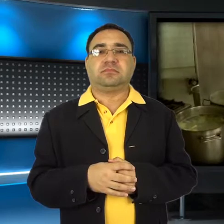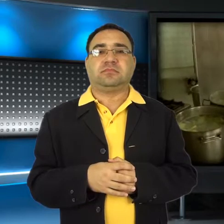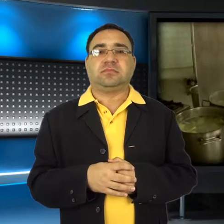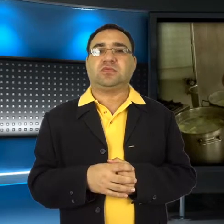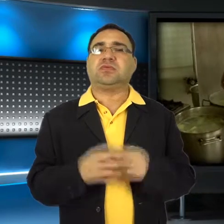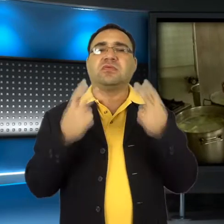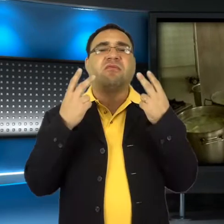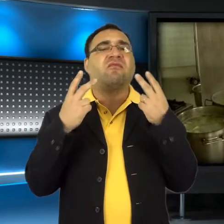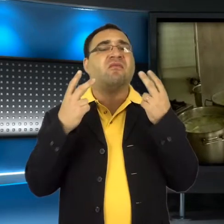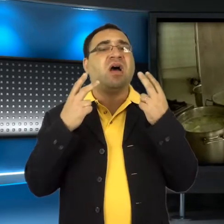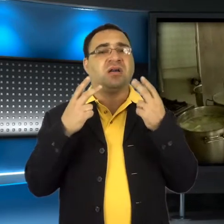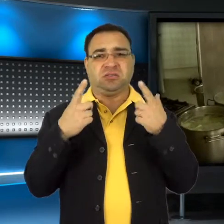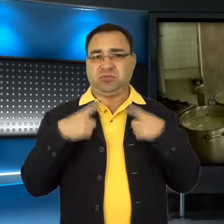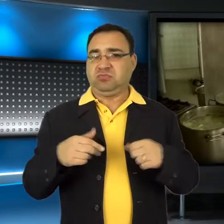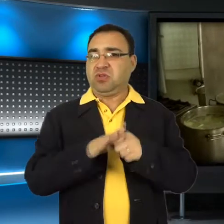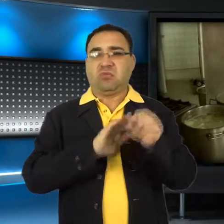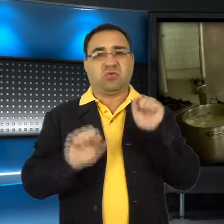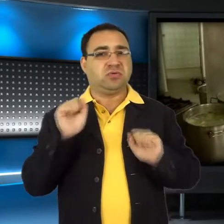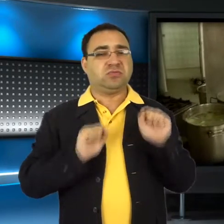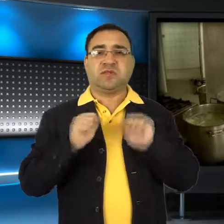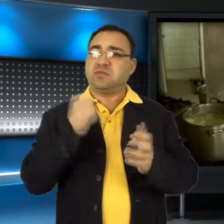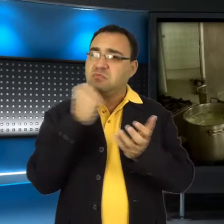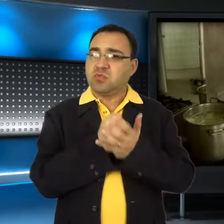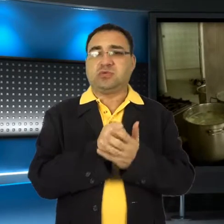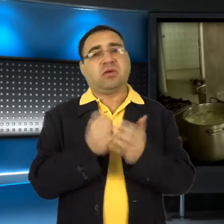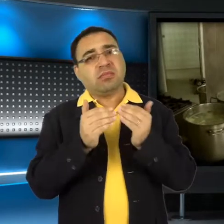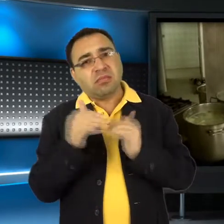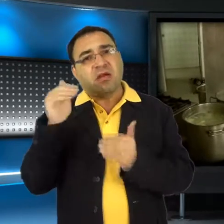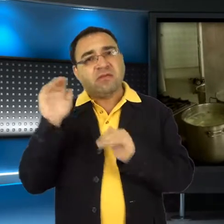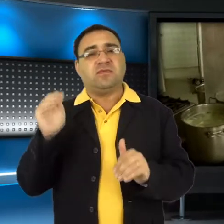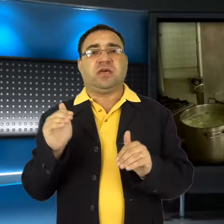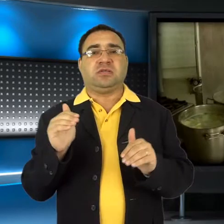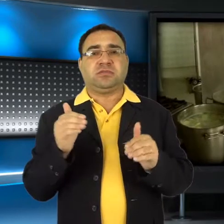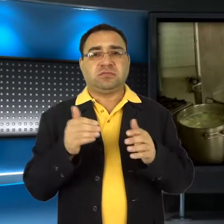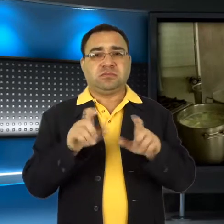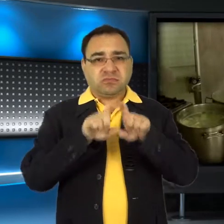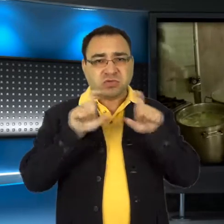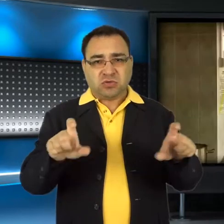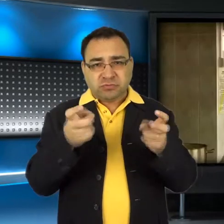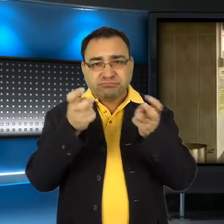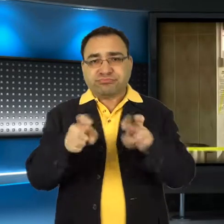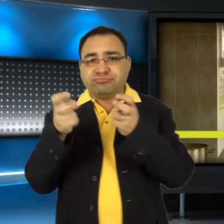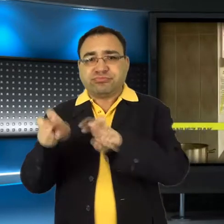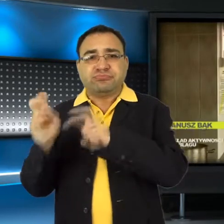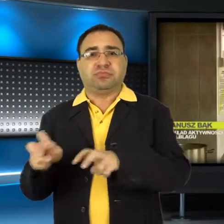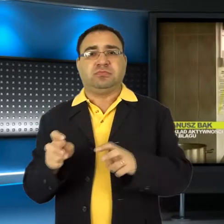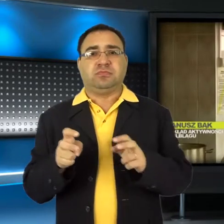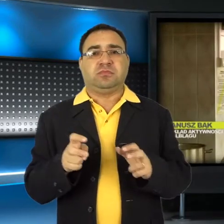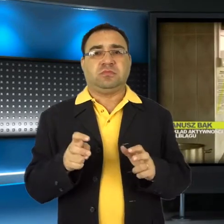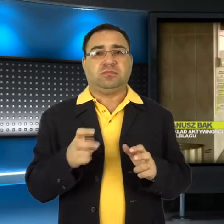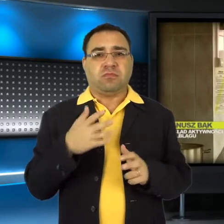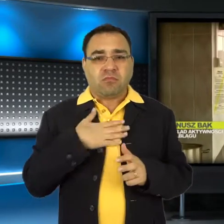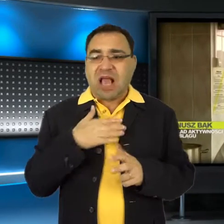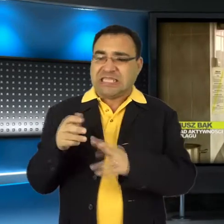To jest po prostu bardzo ważne właśnie dla osób niepełnosprawnych, żeby właśnie jak najwięcej takich różnego typu firm powstawało, bo ci